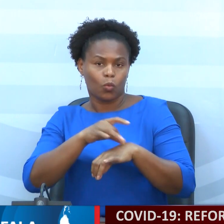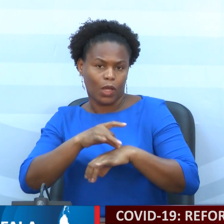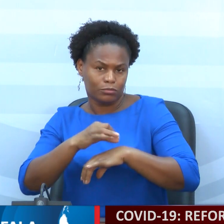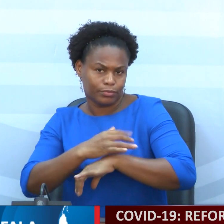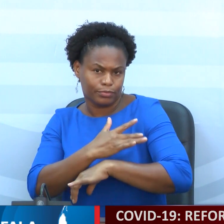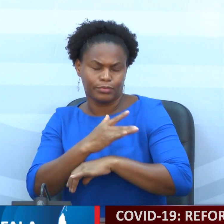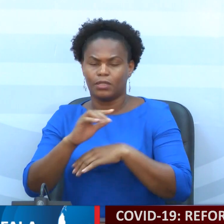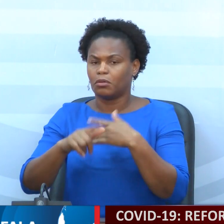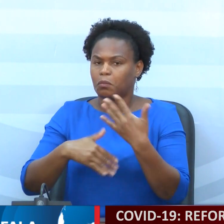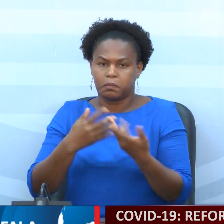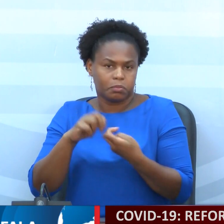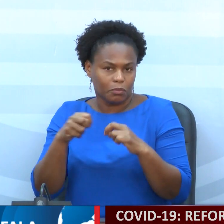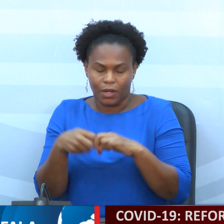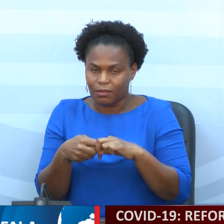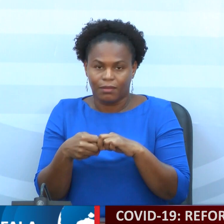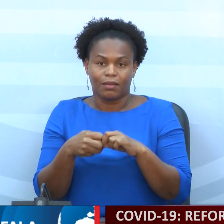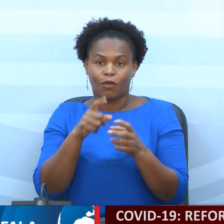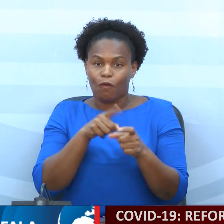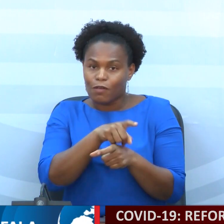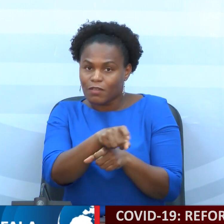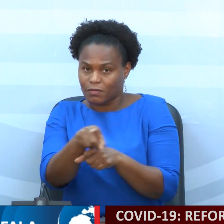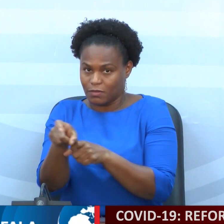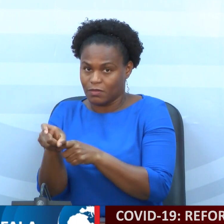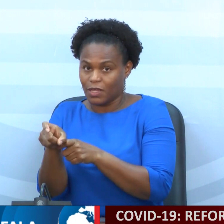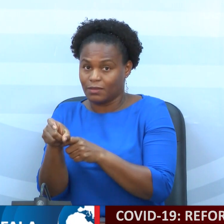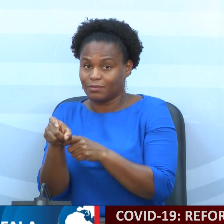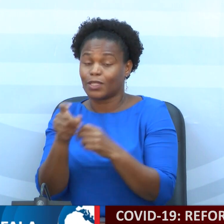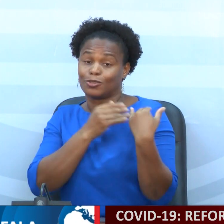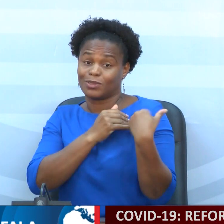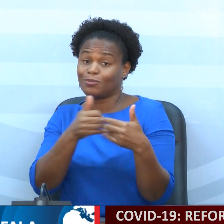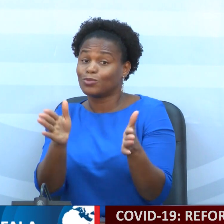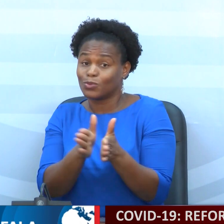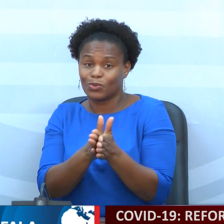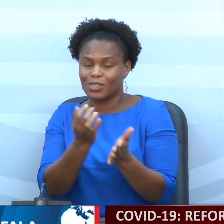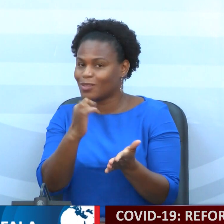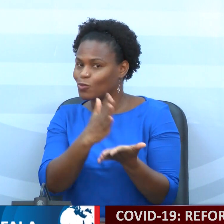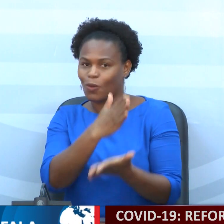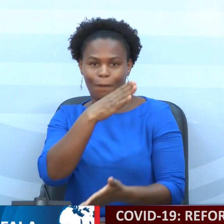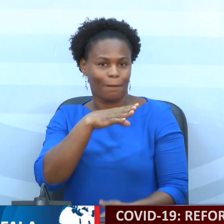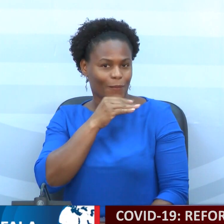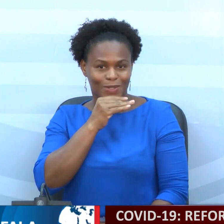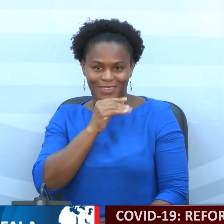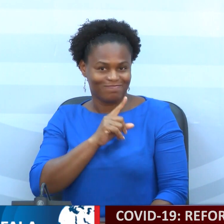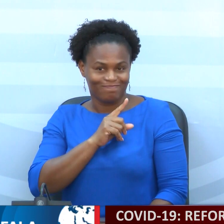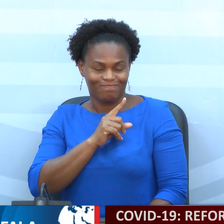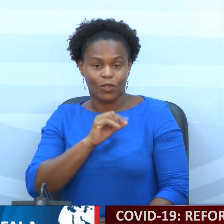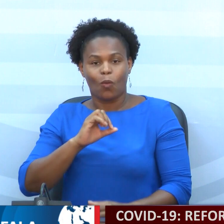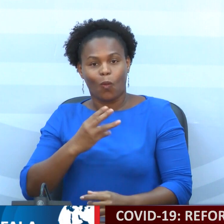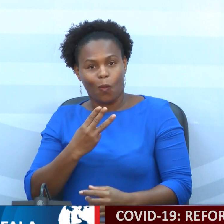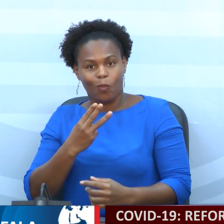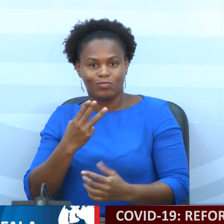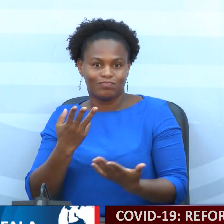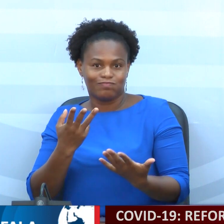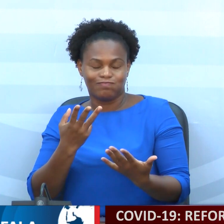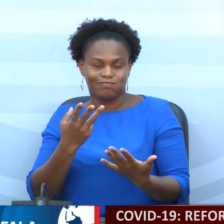e em relação ao problema da Covid-19 é de todos. Não é apenas da polícia e confrontar a polícia